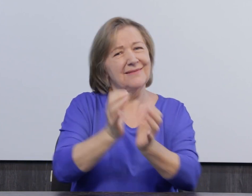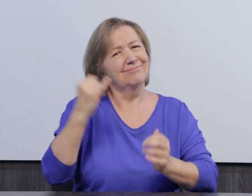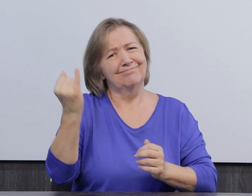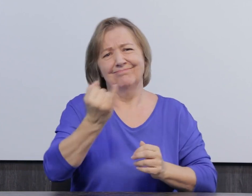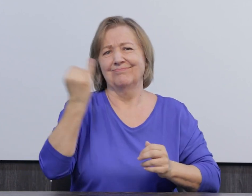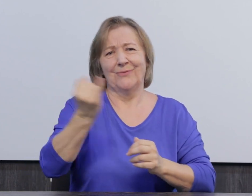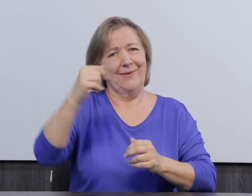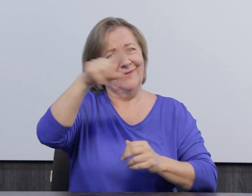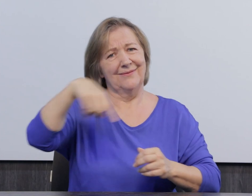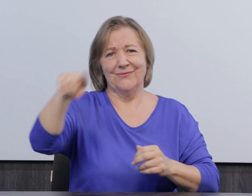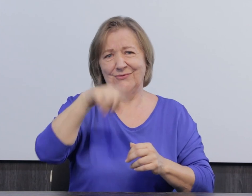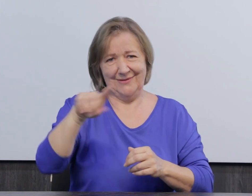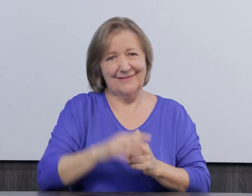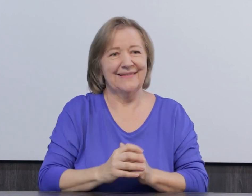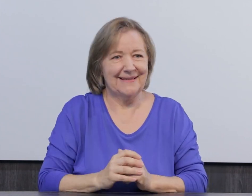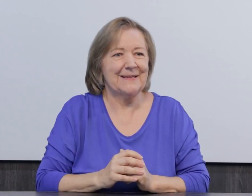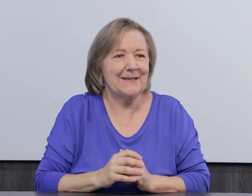É extremamente importante a participação de vocês.